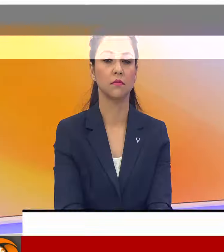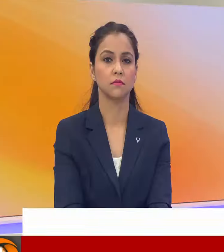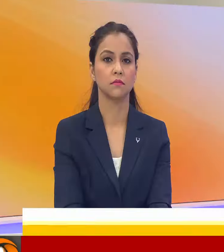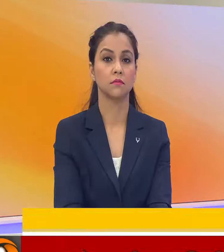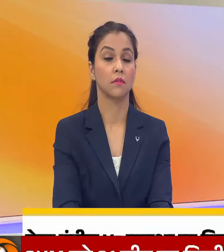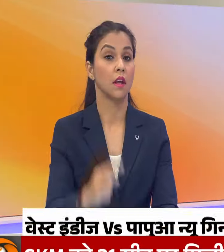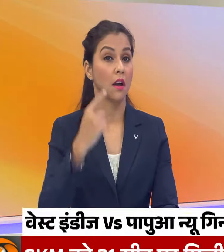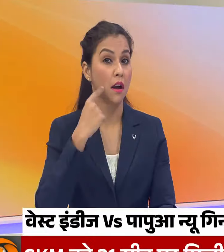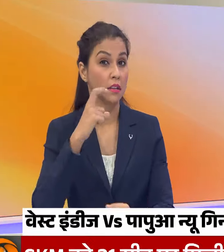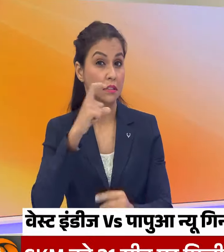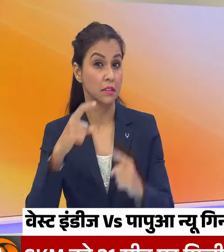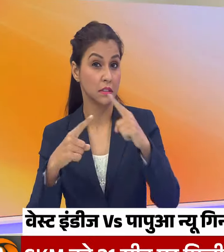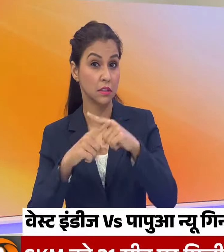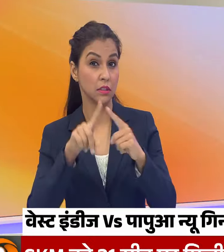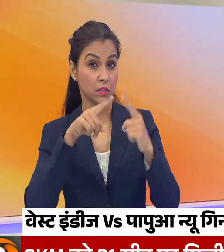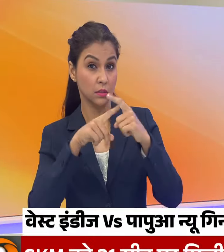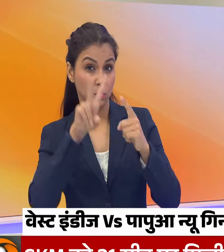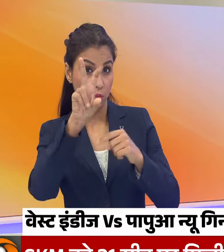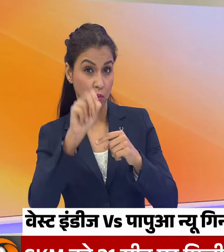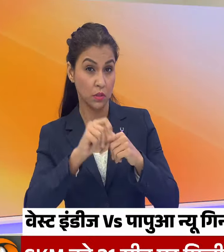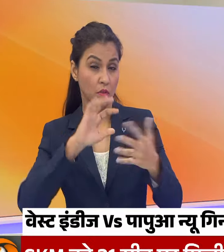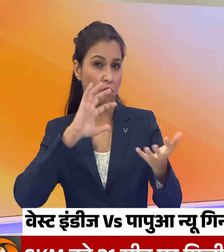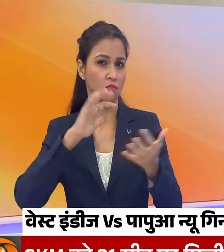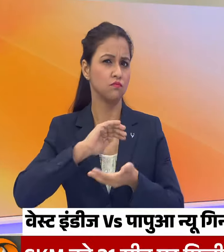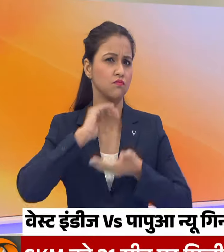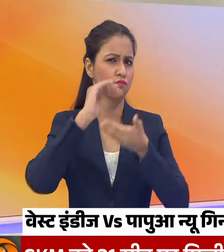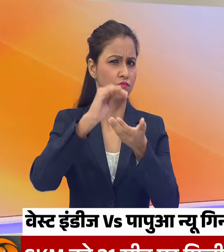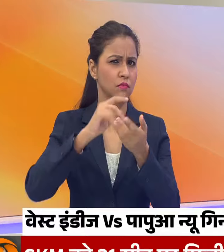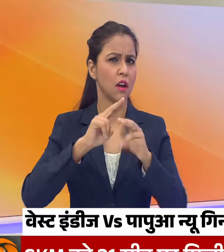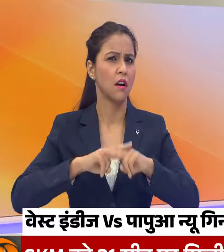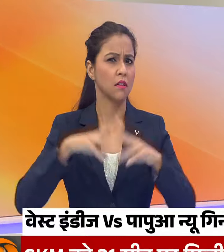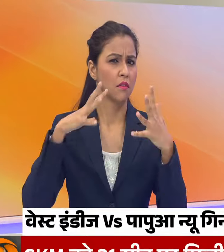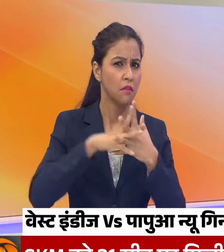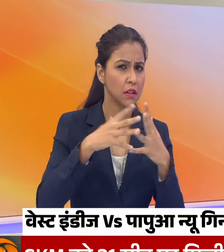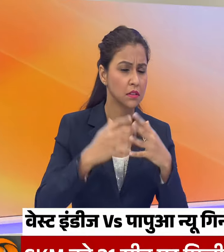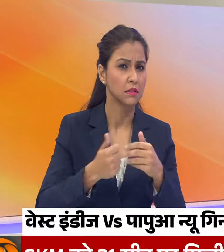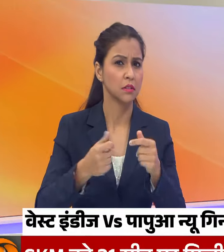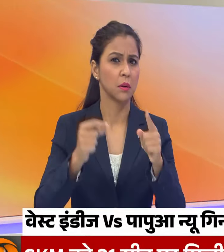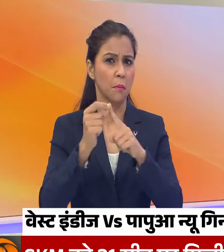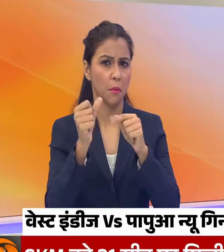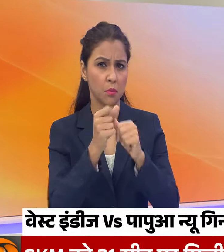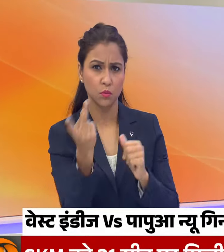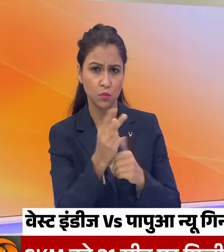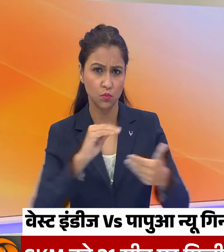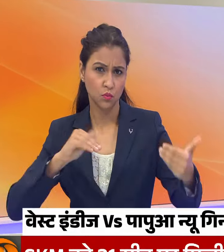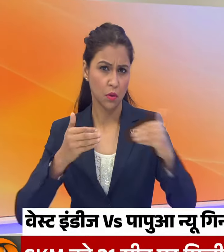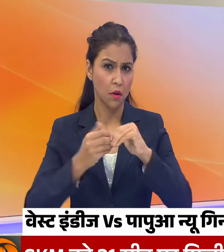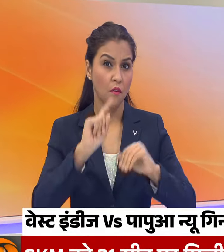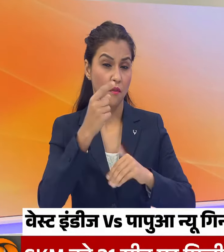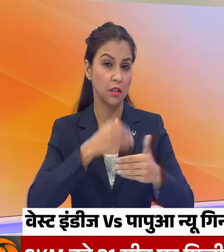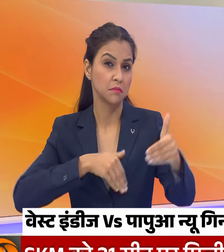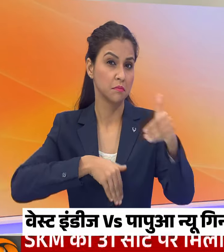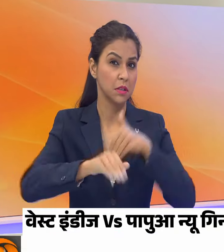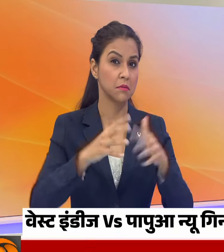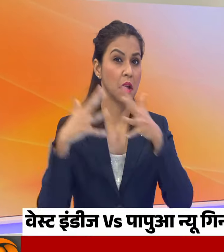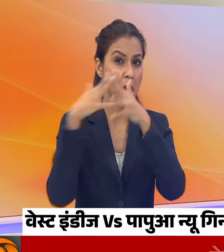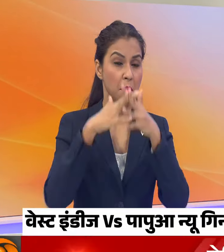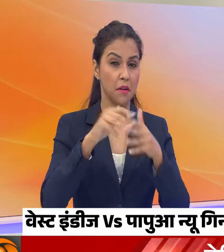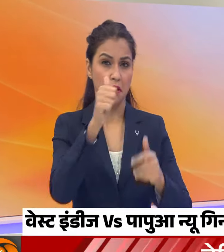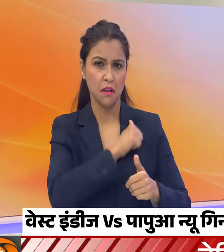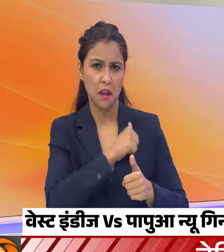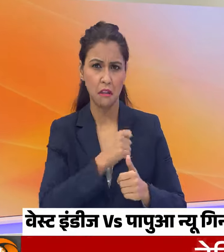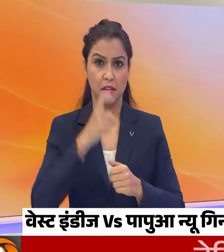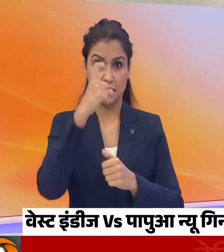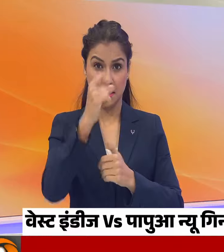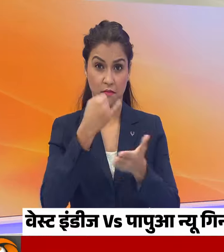और ICC T20 विश्व कप में आज बस्ट इंडीज और पापुआ न्यू गिनी होंगे आमने सामने पहले मैच में अमरीका ने कैनेड़ा को